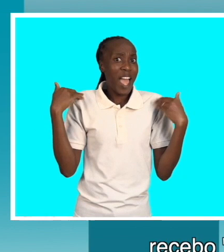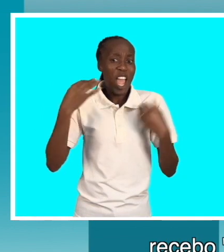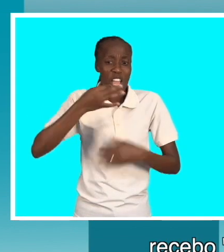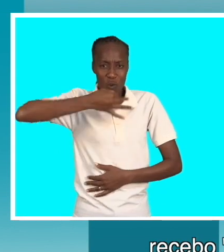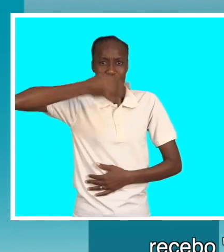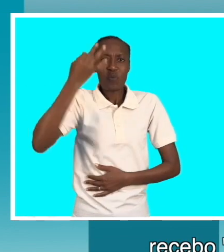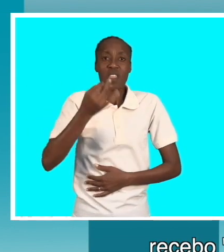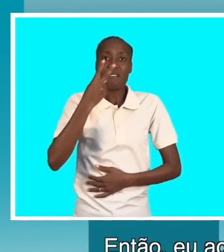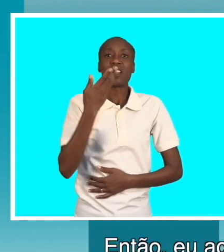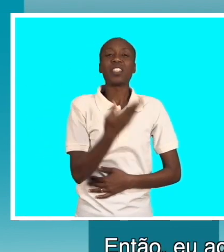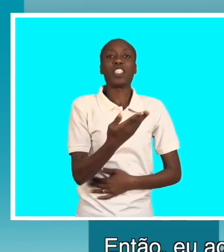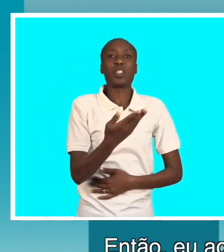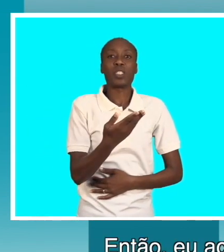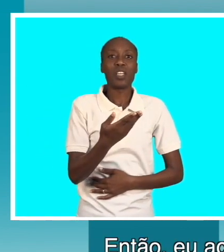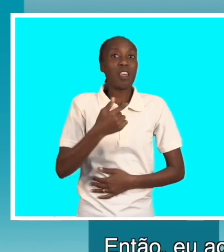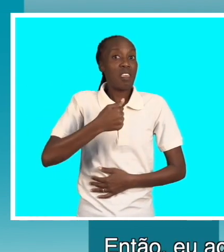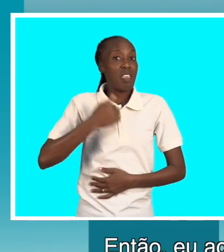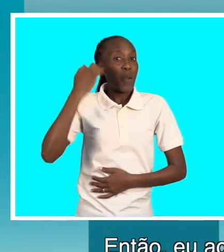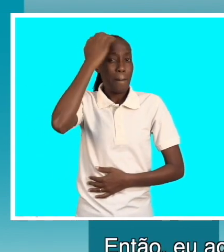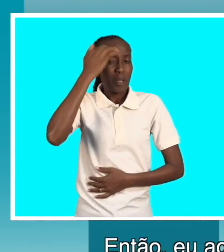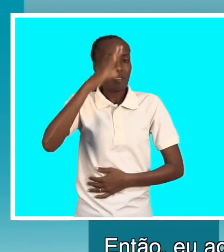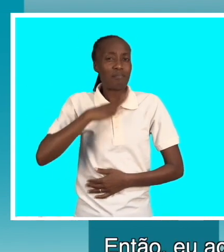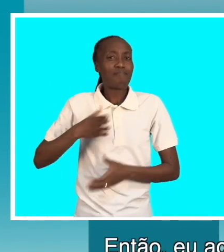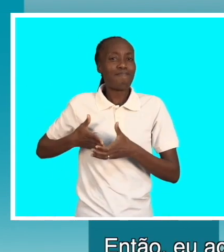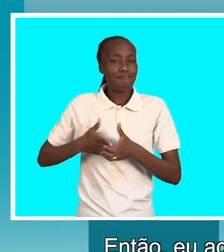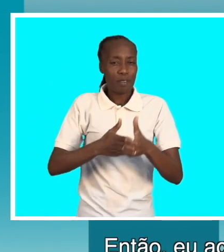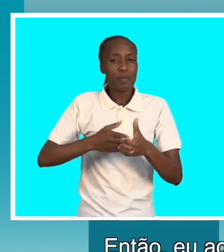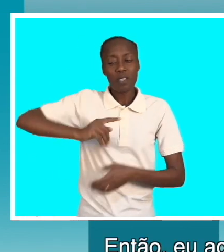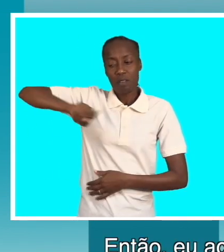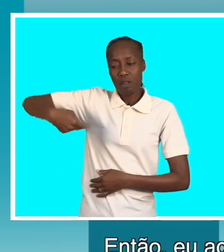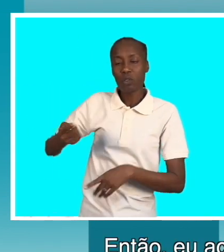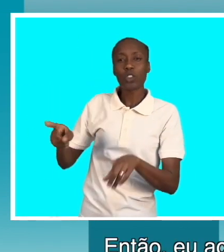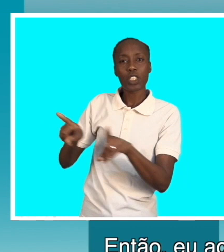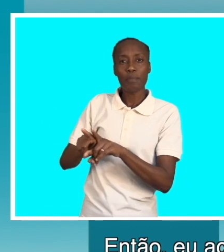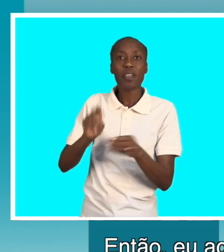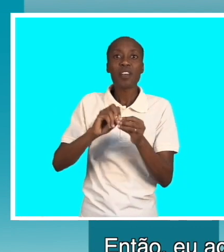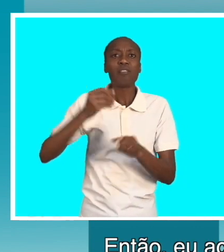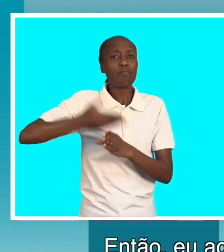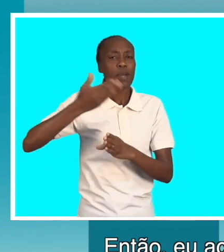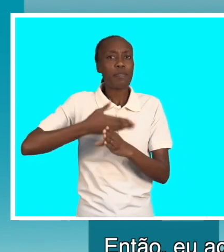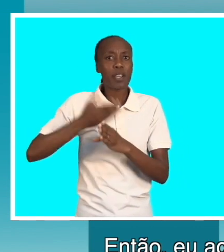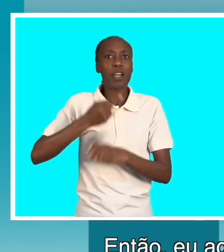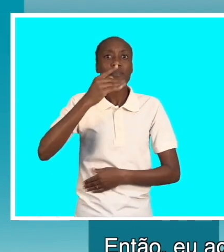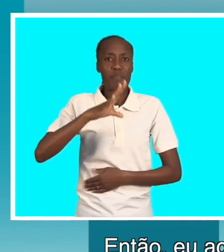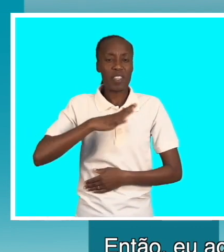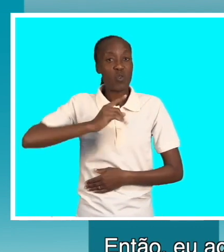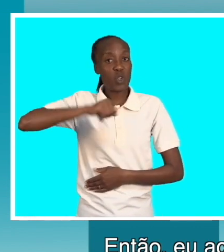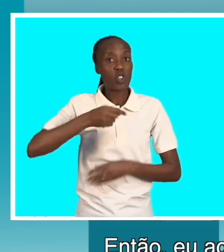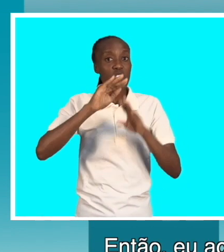para ver isso então eu acho que temos um compromisso do nosso lado de praticar o que a gente está falando